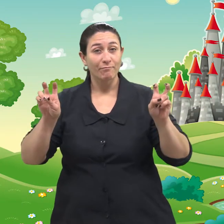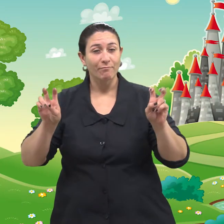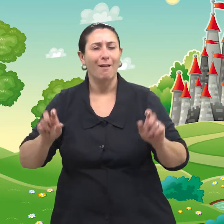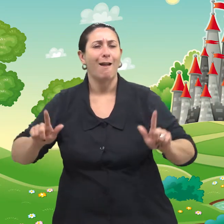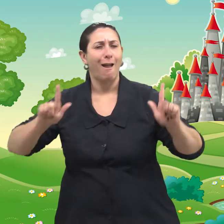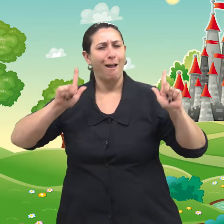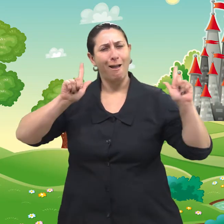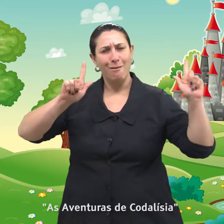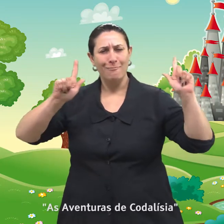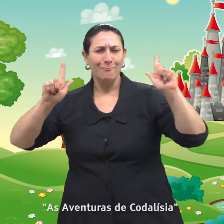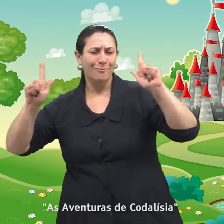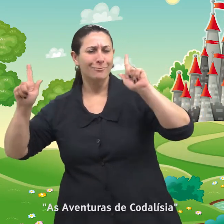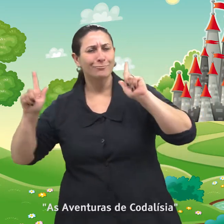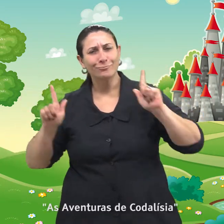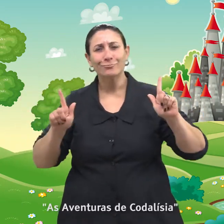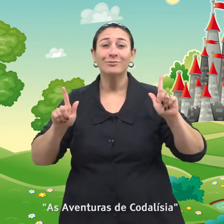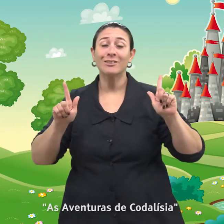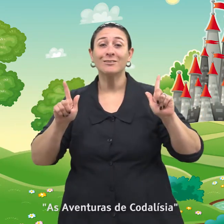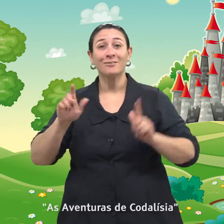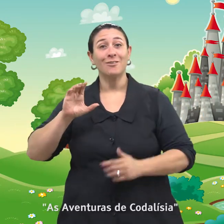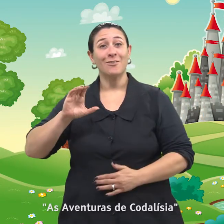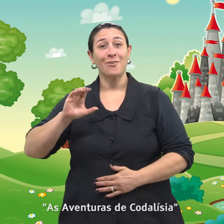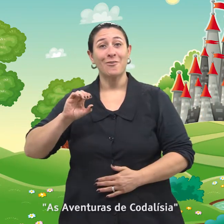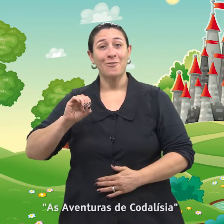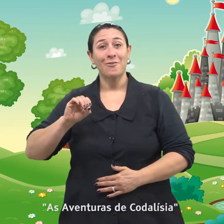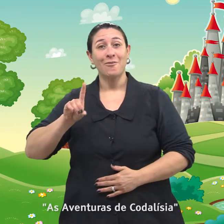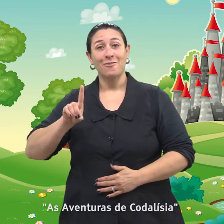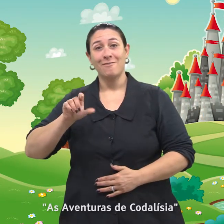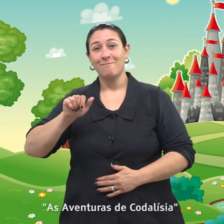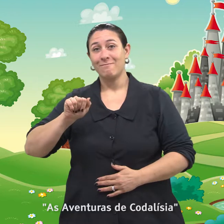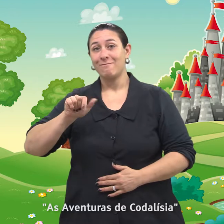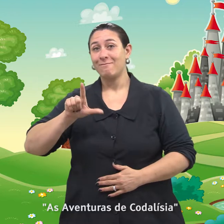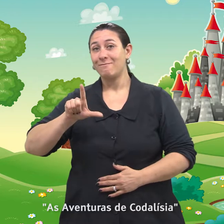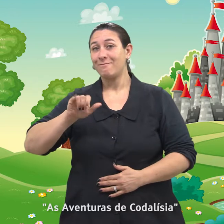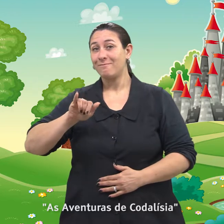As Aventuras de Codalizia